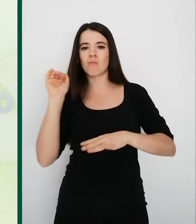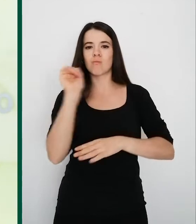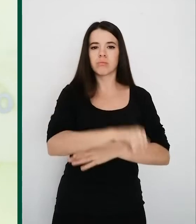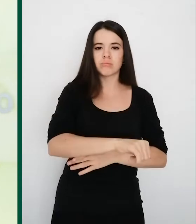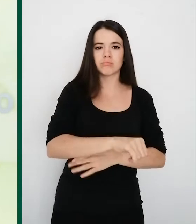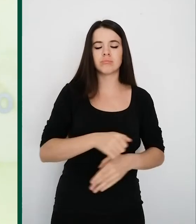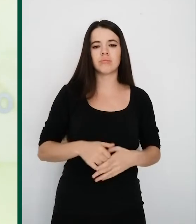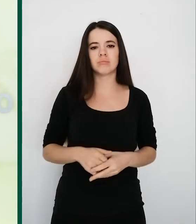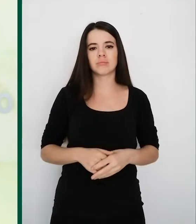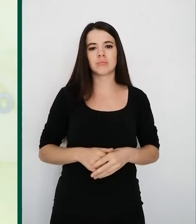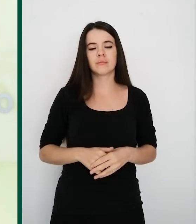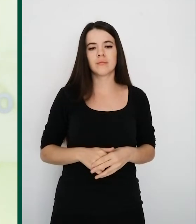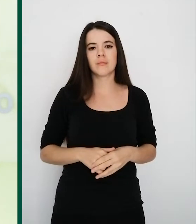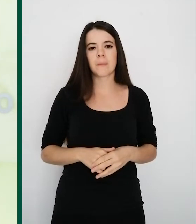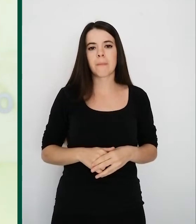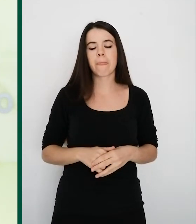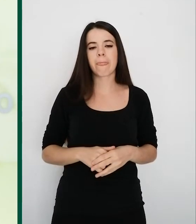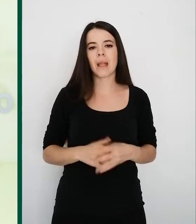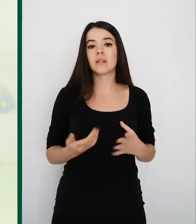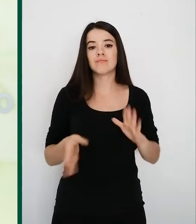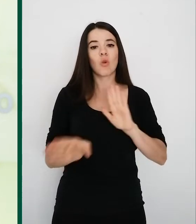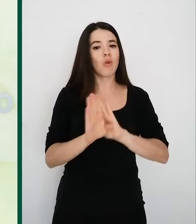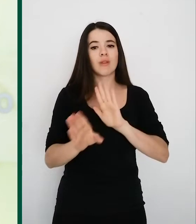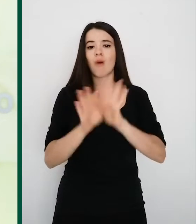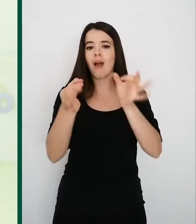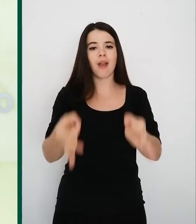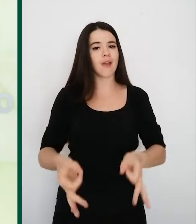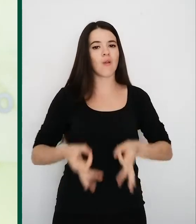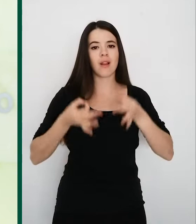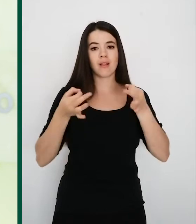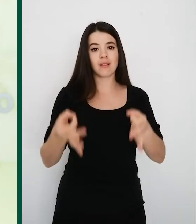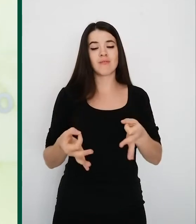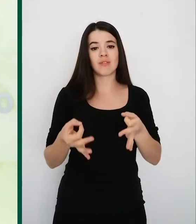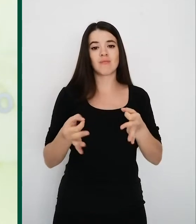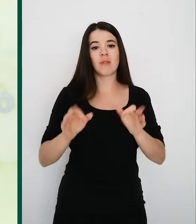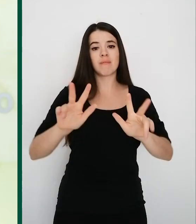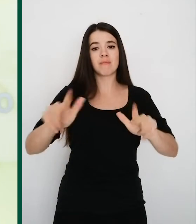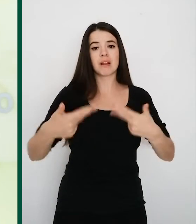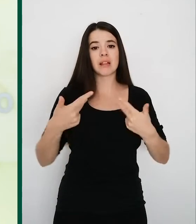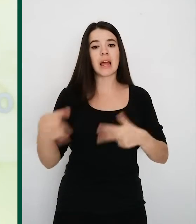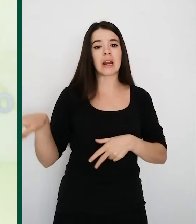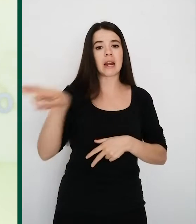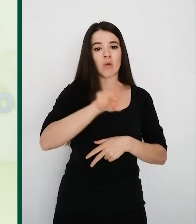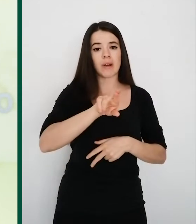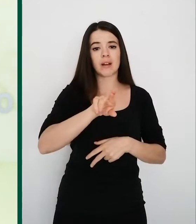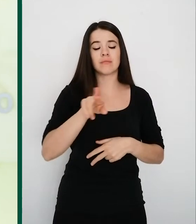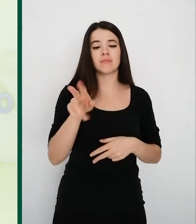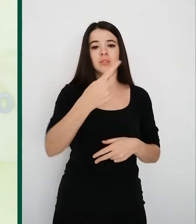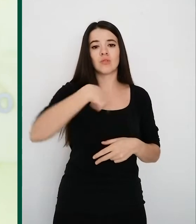el primer instante y lo va a seguir siendo y nos va a permitir recuperarnos y tener